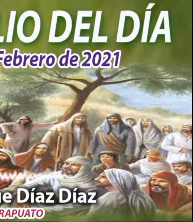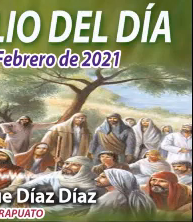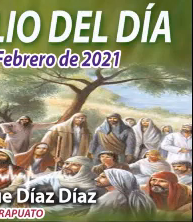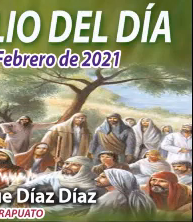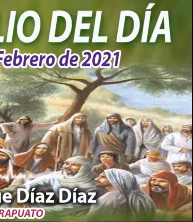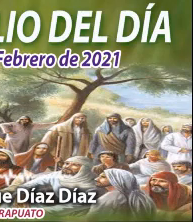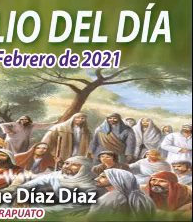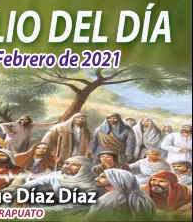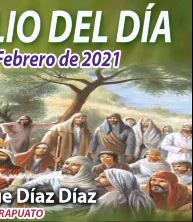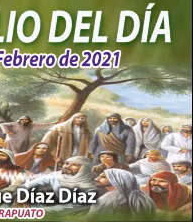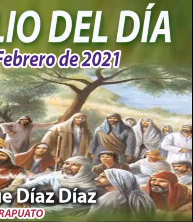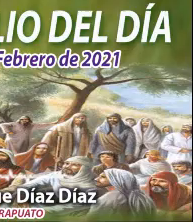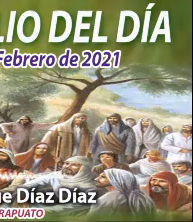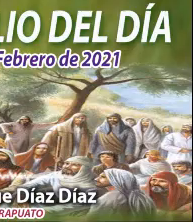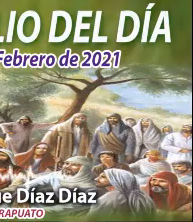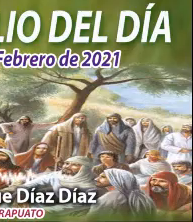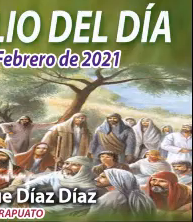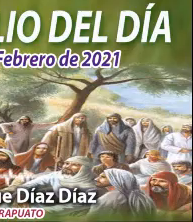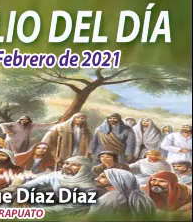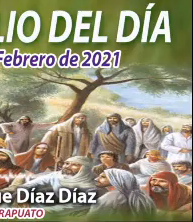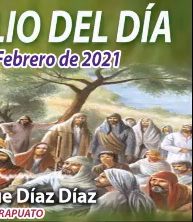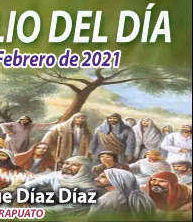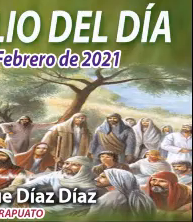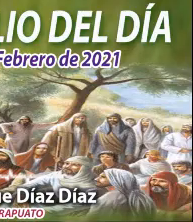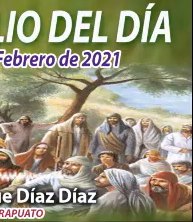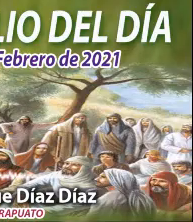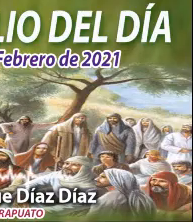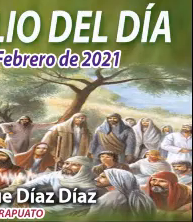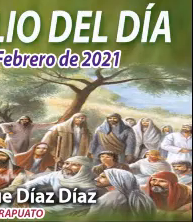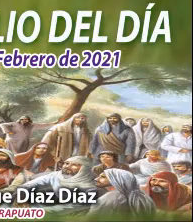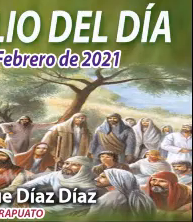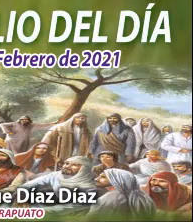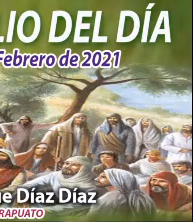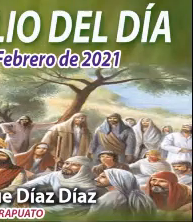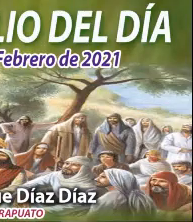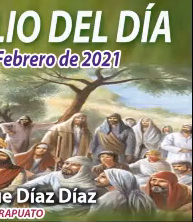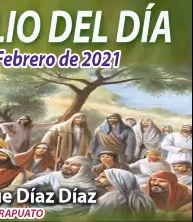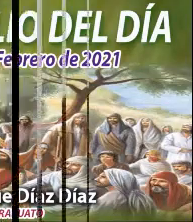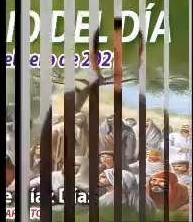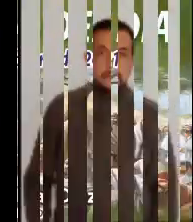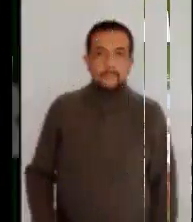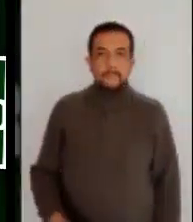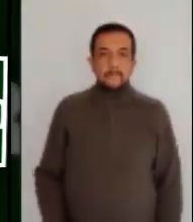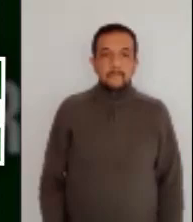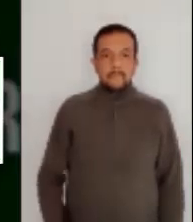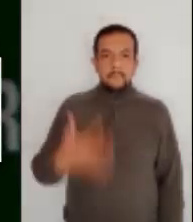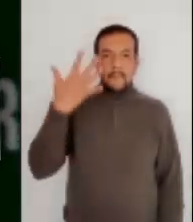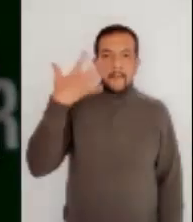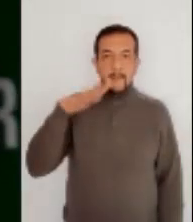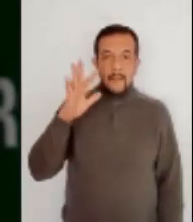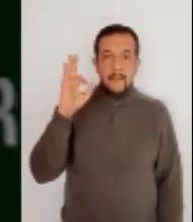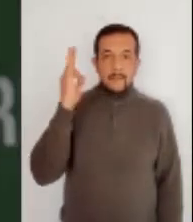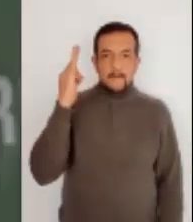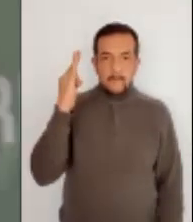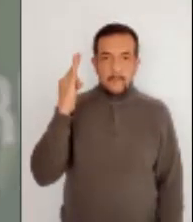Alimentame, sálame, acompáñame. 10 de